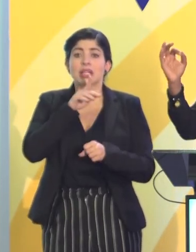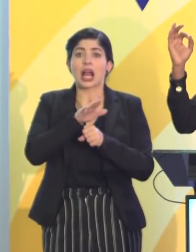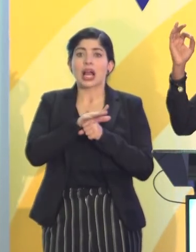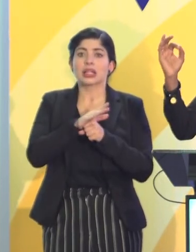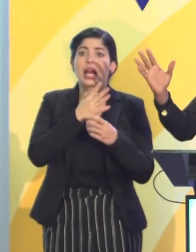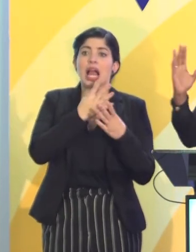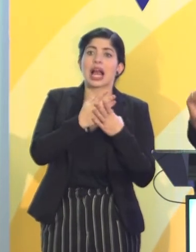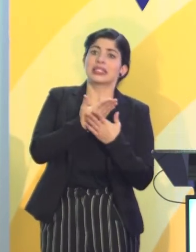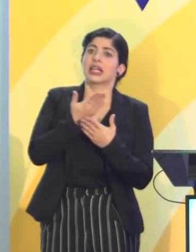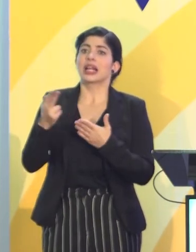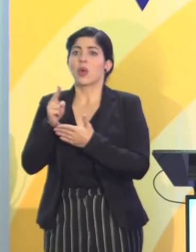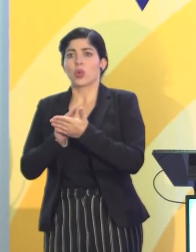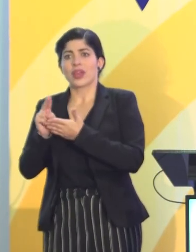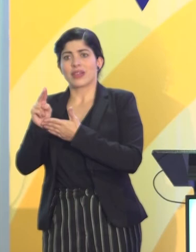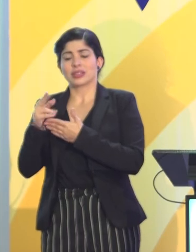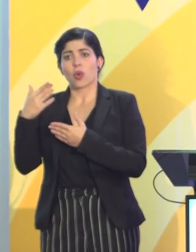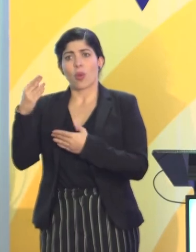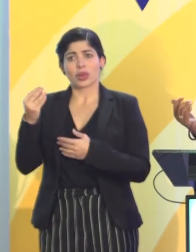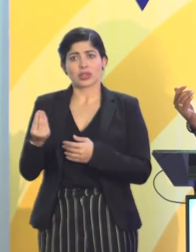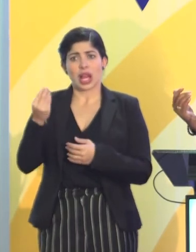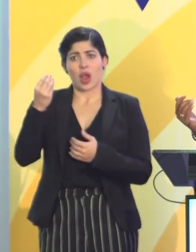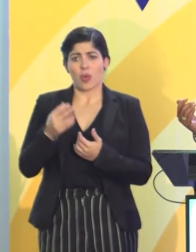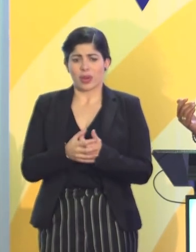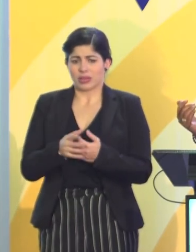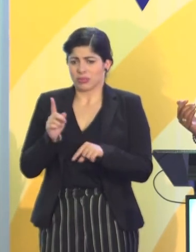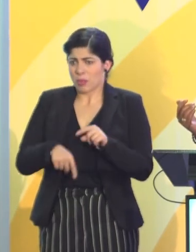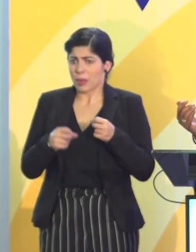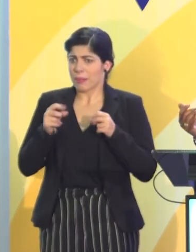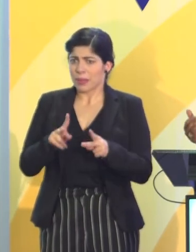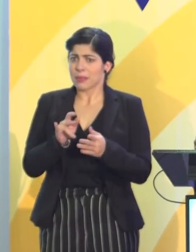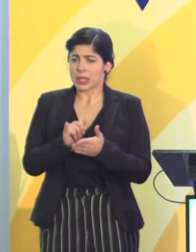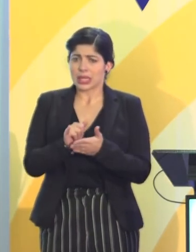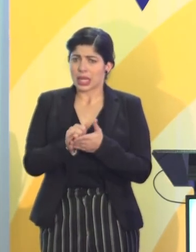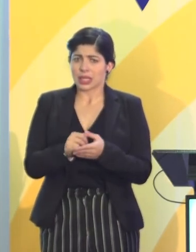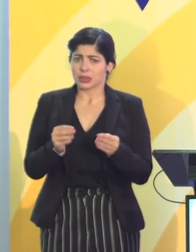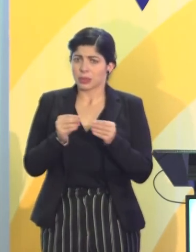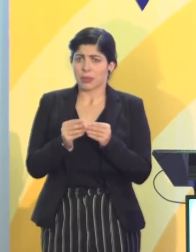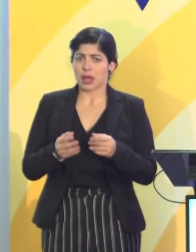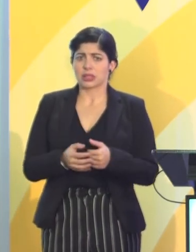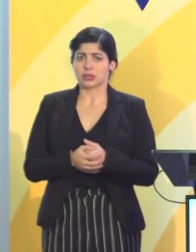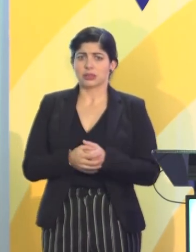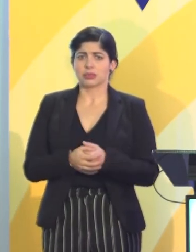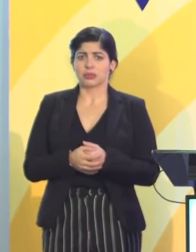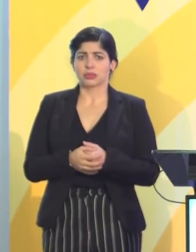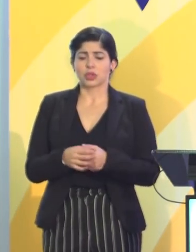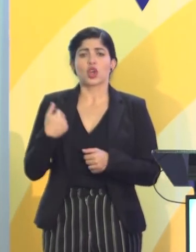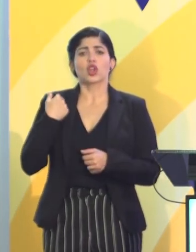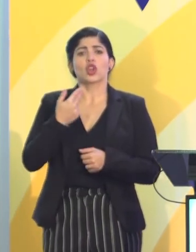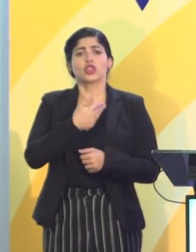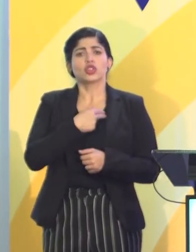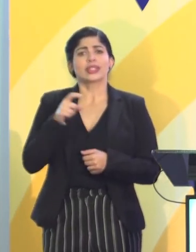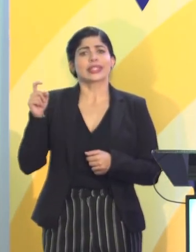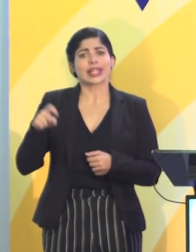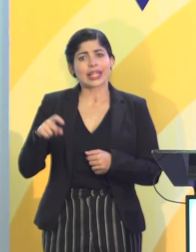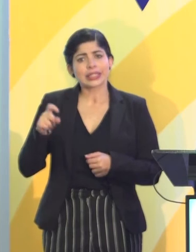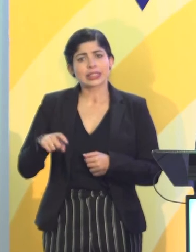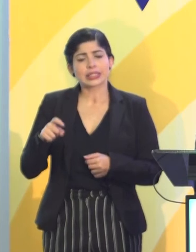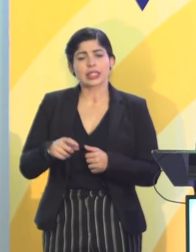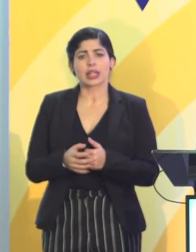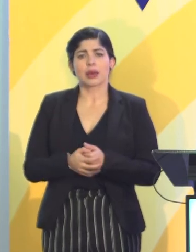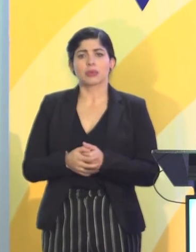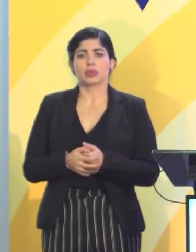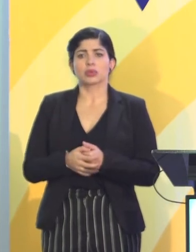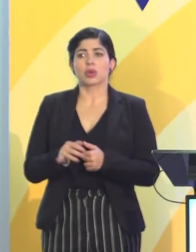cárcel que una universidad cuando sean jóvenes. No podemos permitirnos más eso. Necesitamos, como